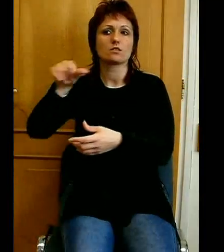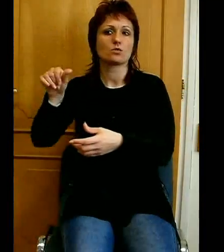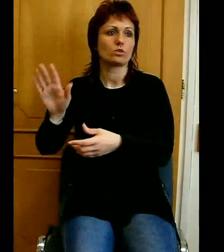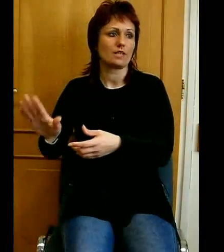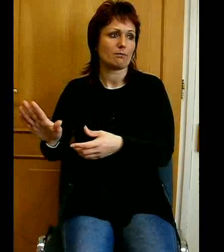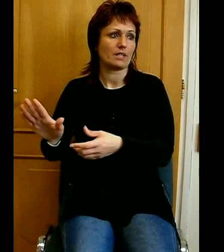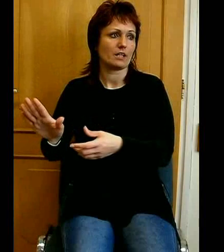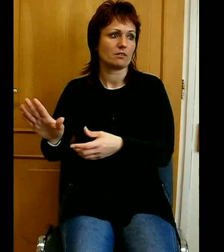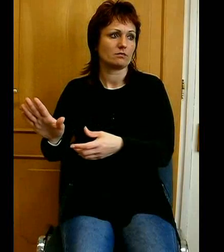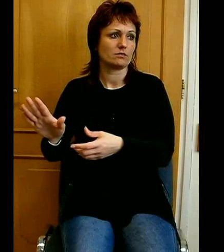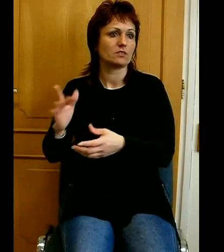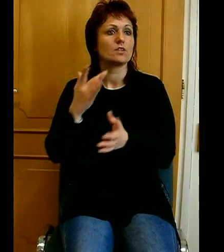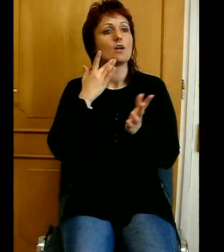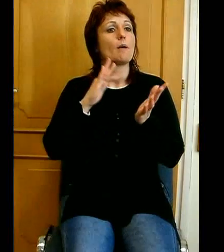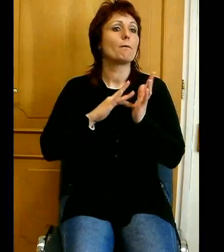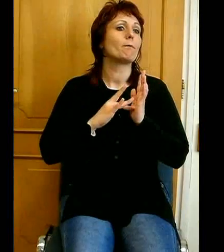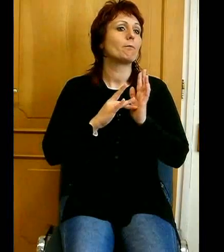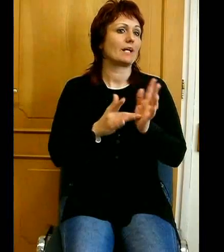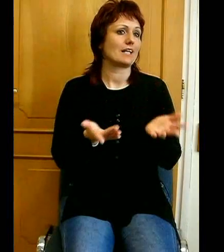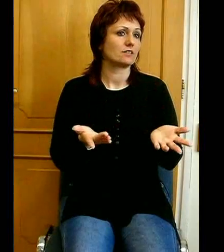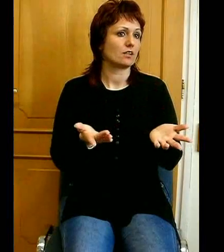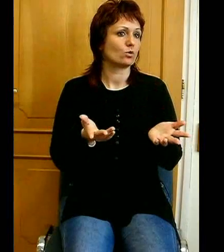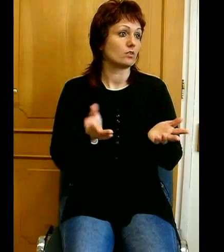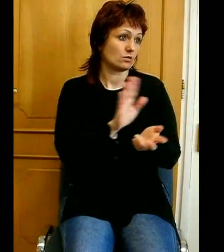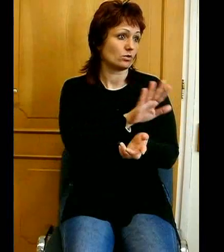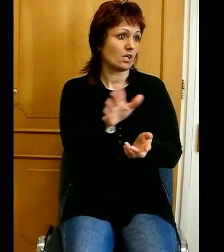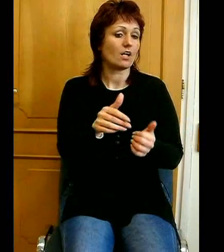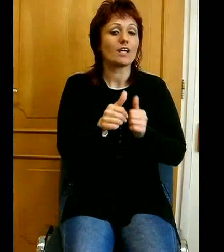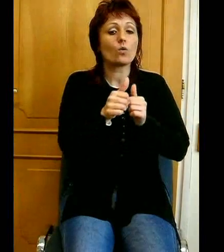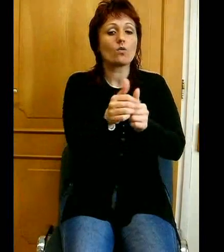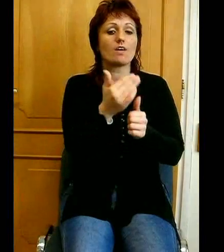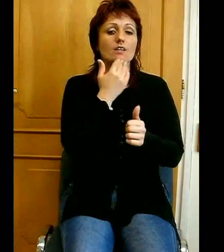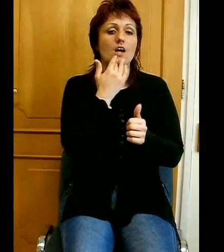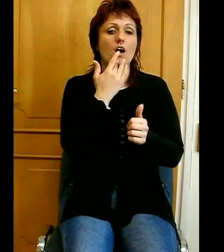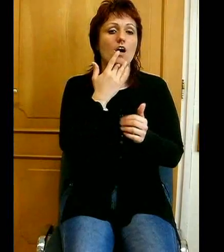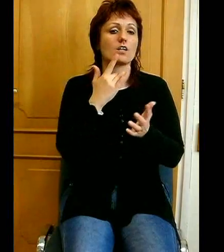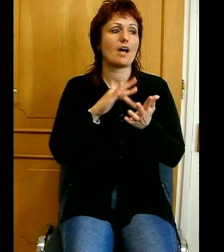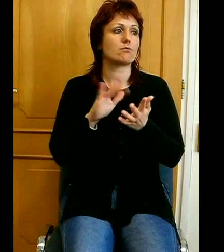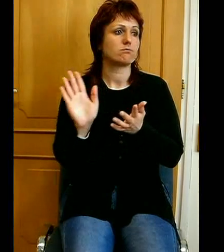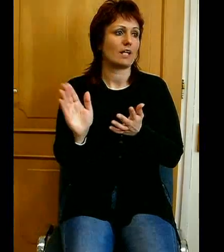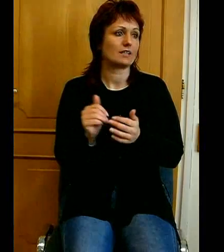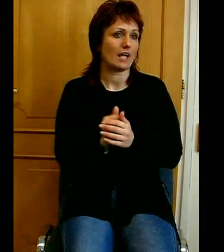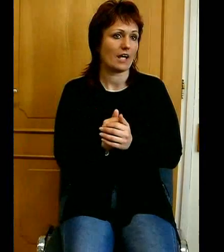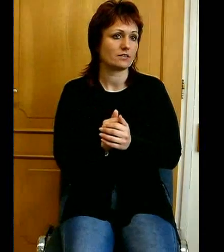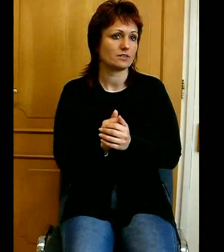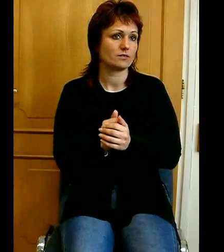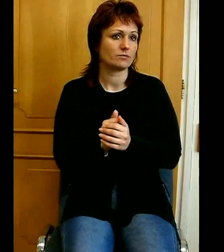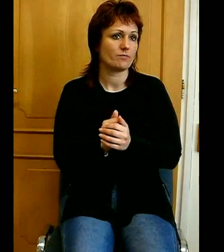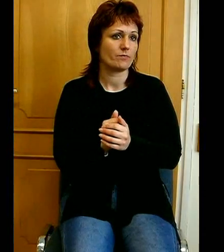azoknak, akik követni akarják az ő példáját. Vajon Jézus ezzel megbántott-e